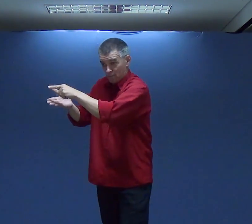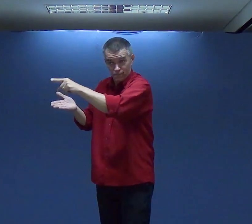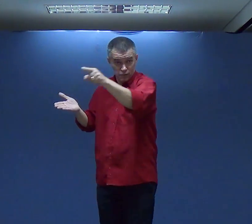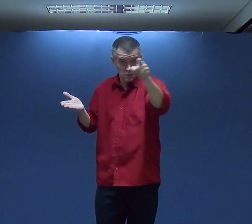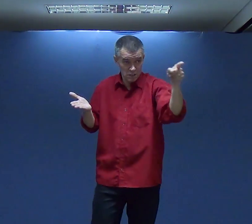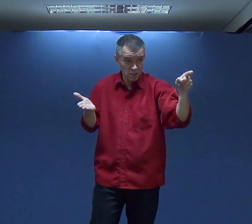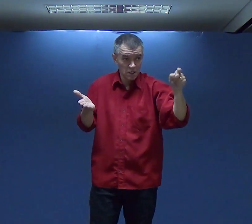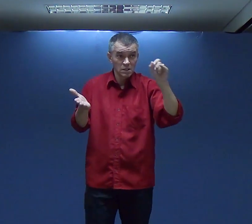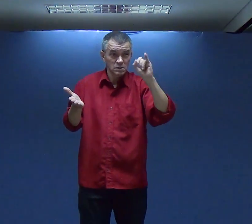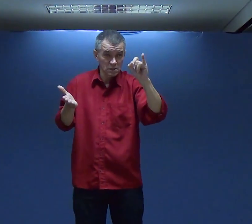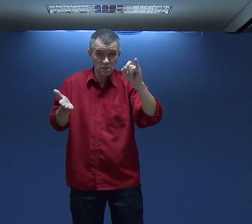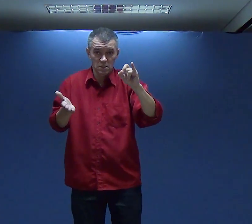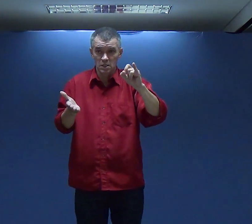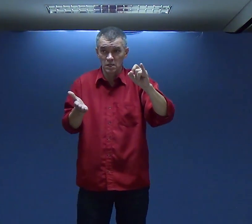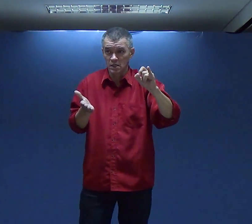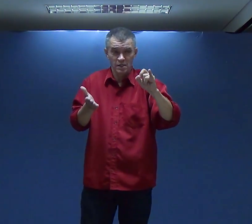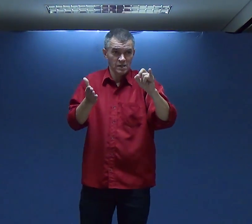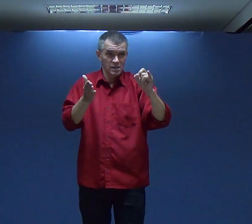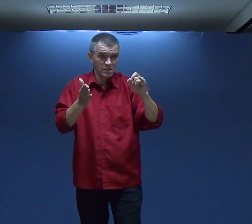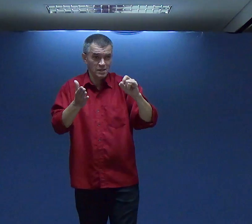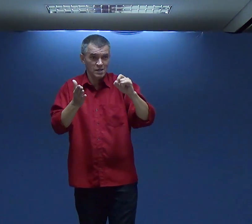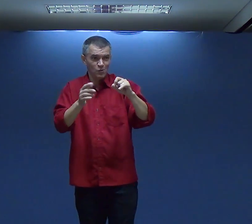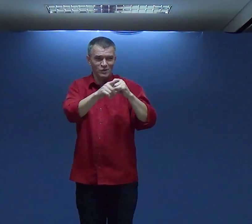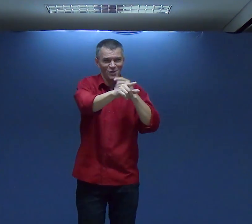De Alguém Ou Se Lembrou